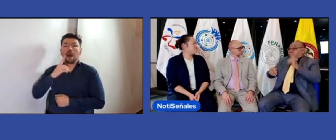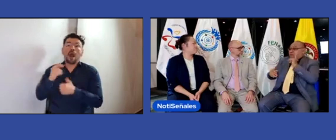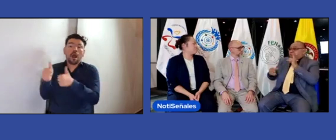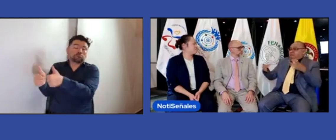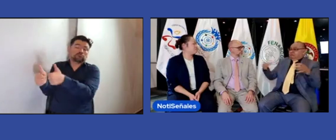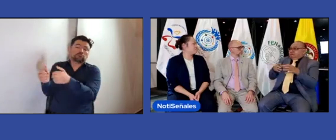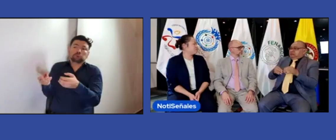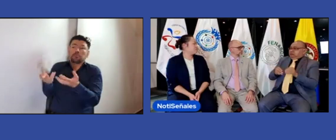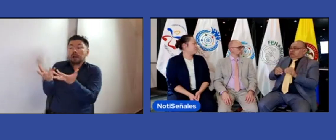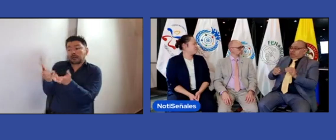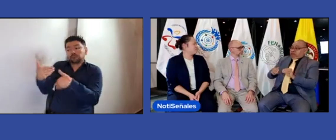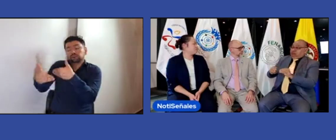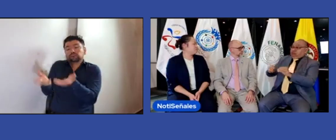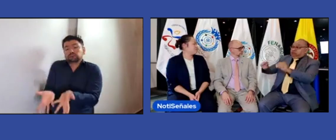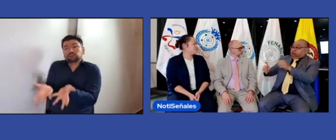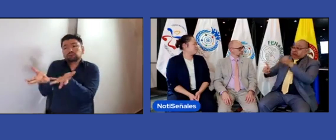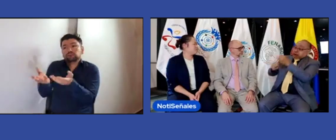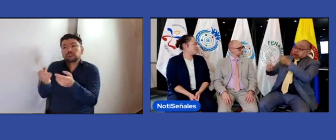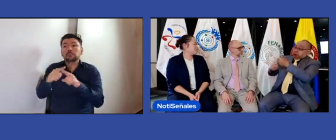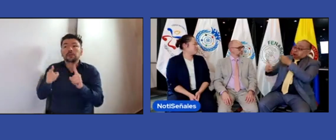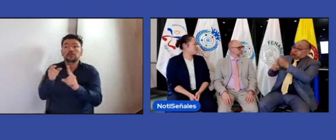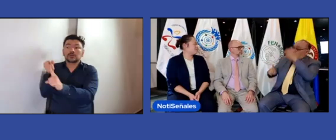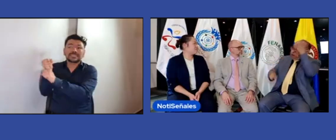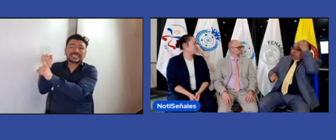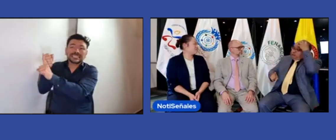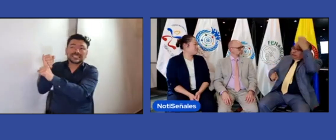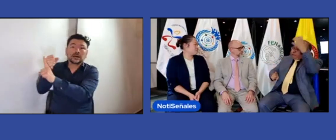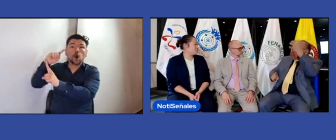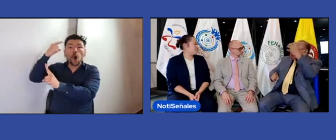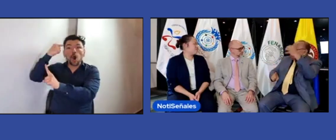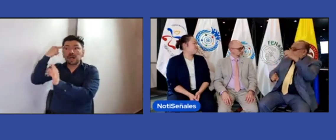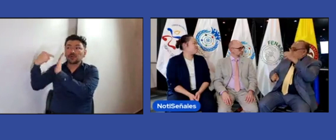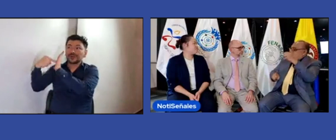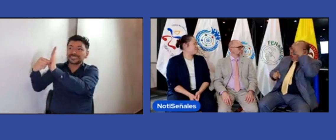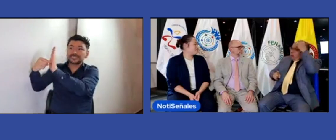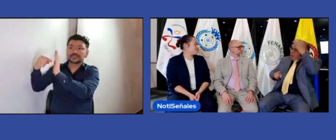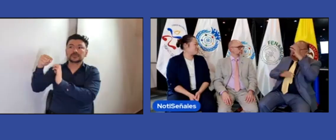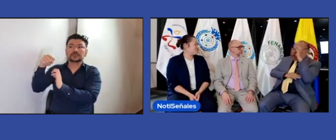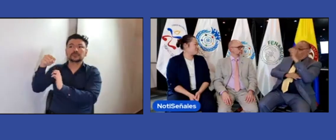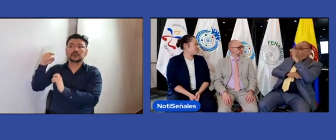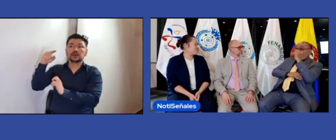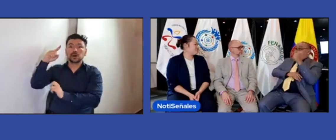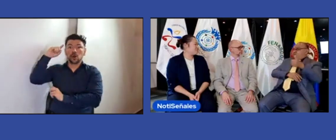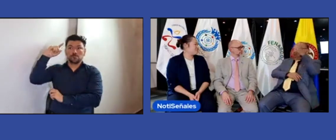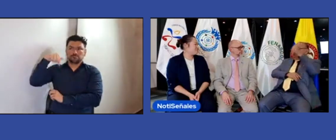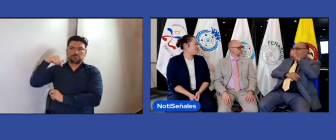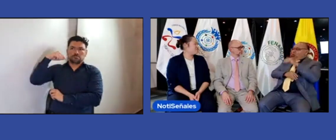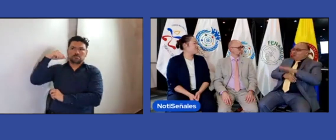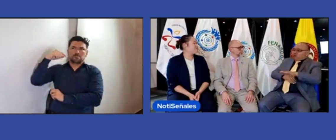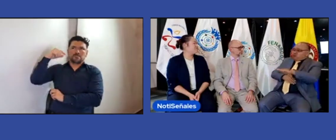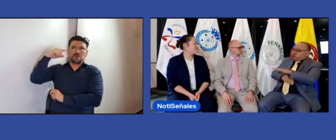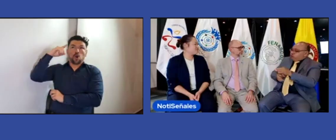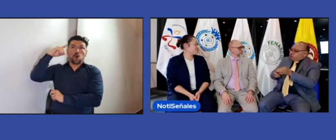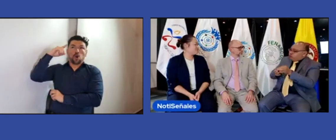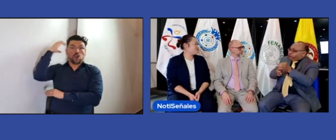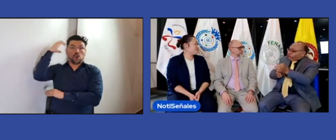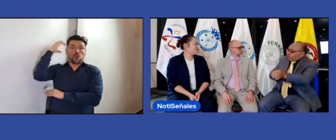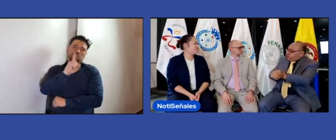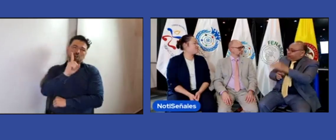Digamos, claro, lo puede hacer de manera individual, la idea es gestionarlo, lo puede hacer frente a gobierno, hablando específicamente del gobierno colombiano,